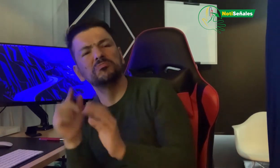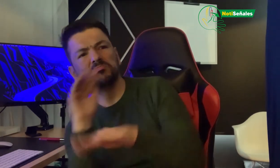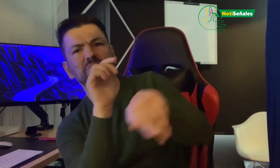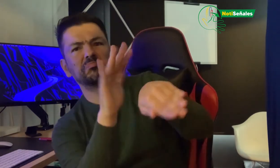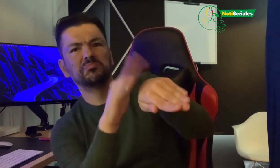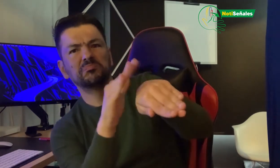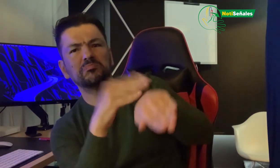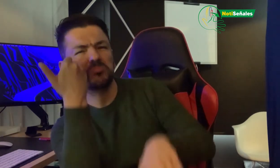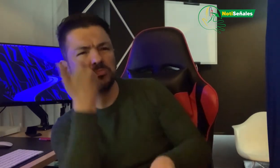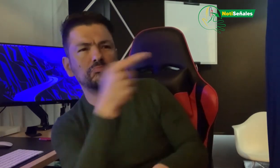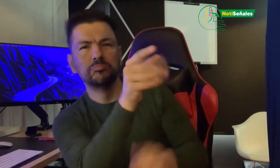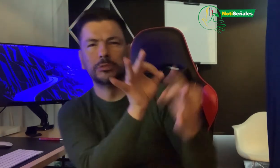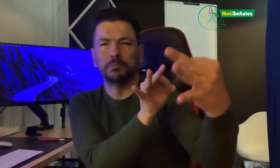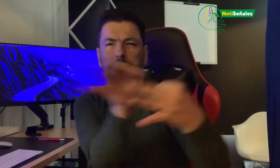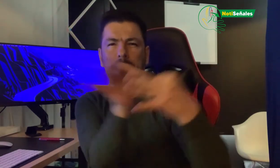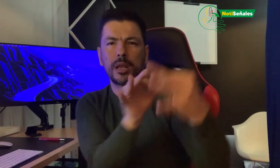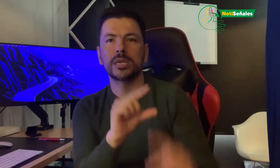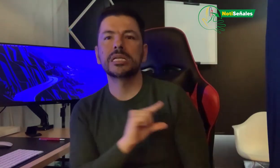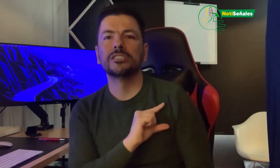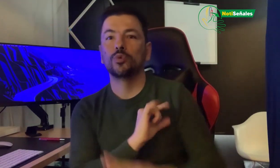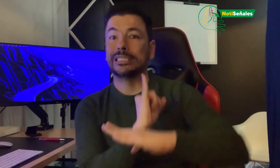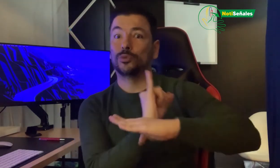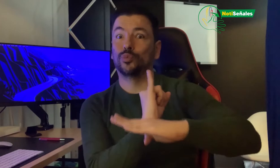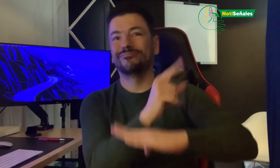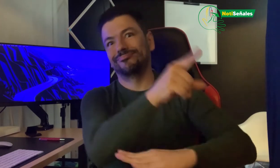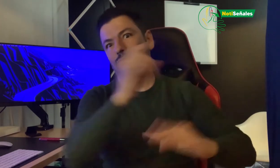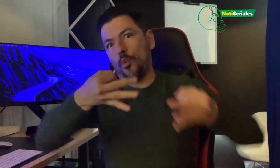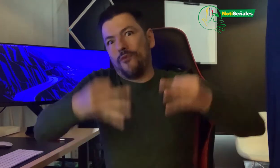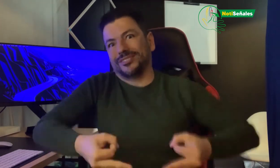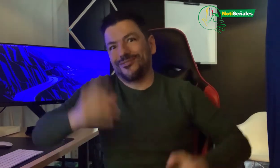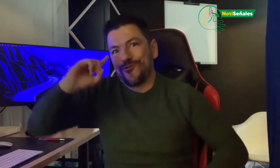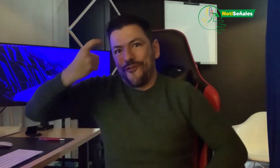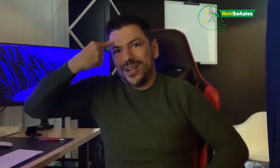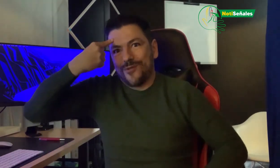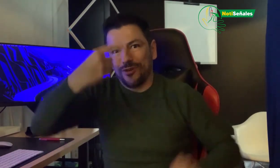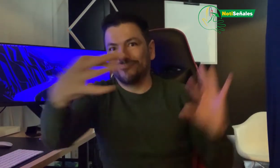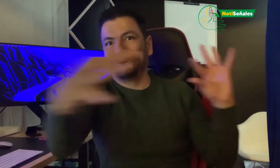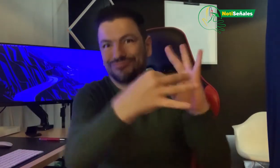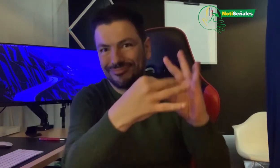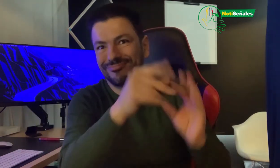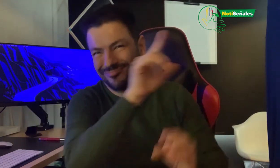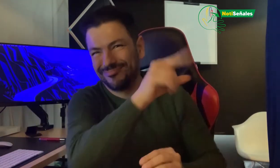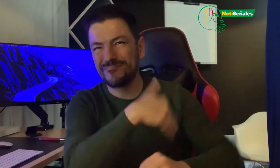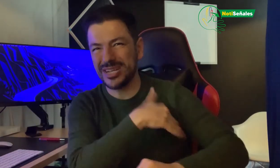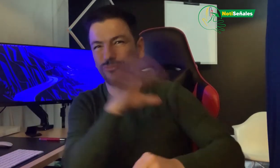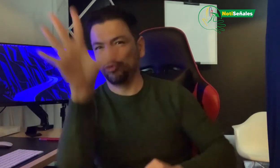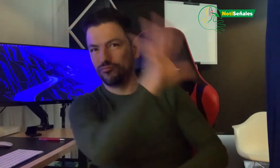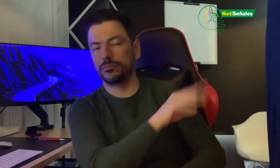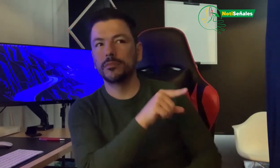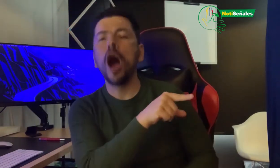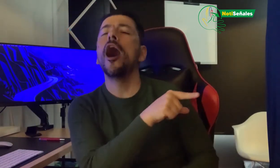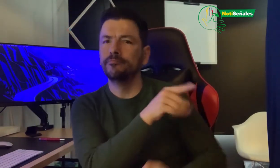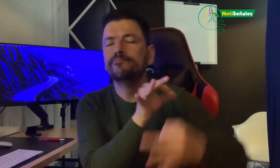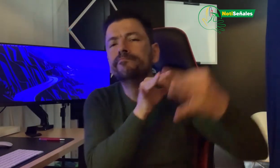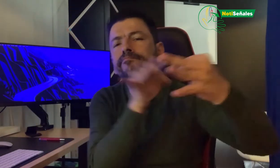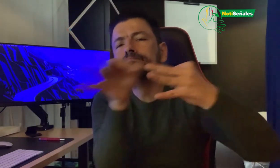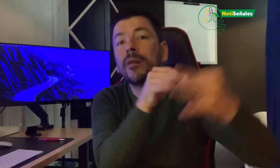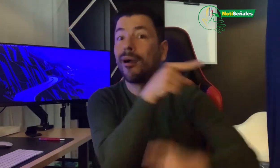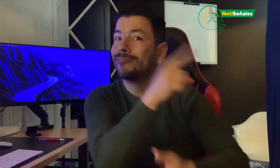solicitud del INSOR, y pues el INSOR siendo una entidad del gobierno pues hizo la explicación y efectivamente estaban en la